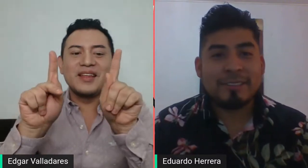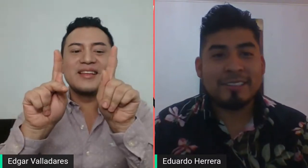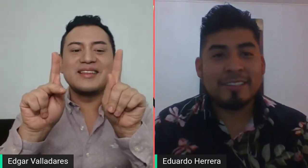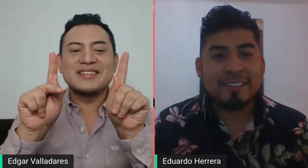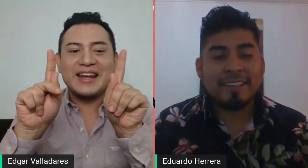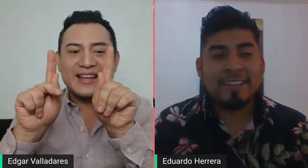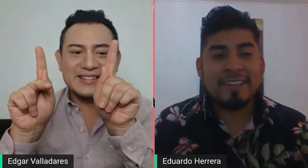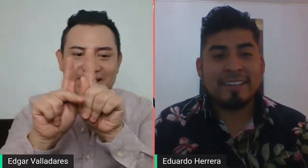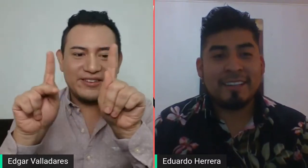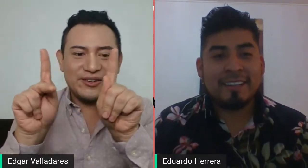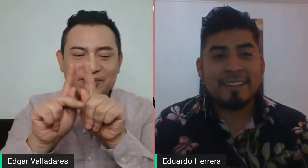Sería así, ¿no?